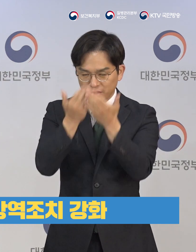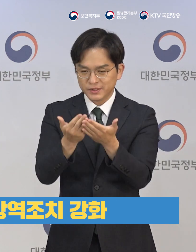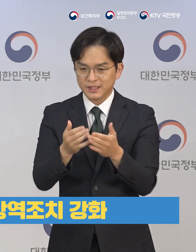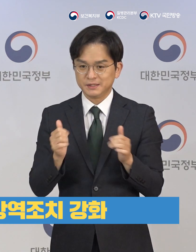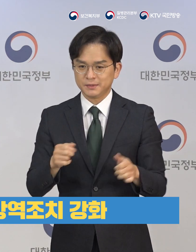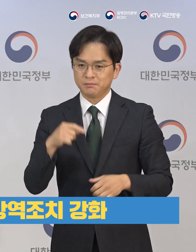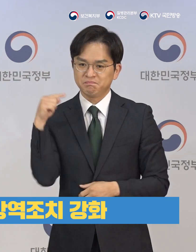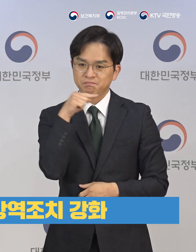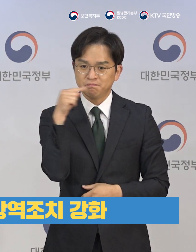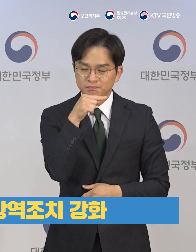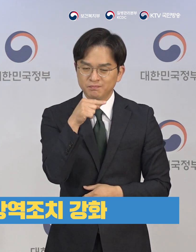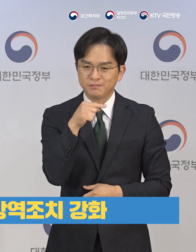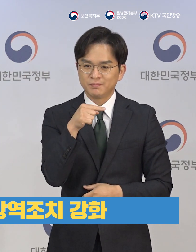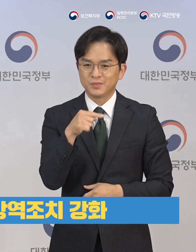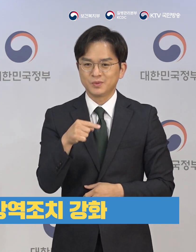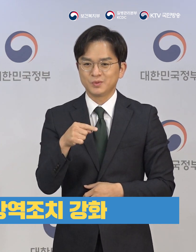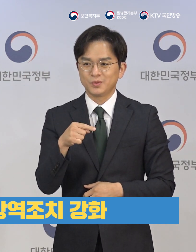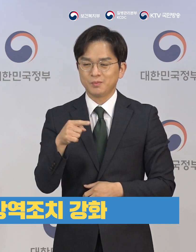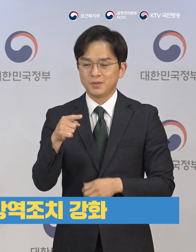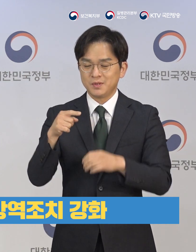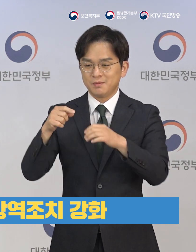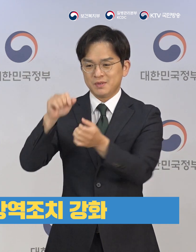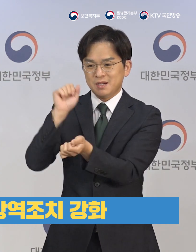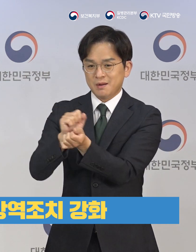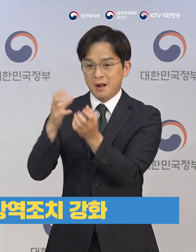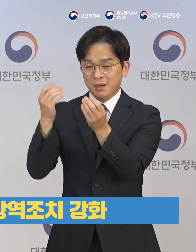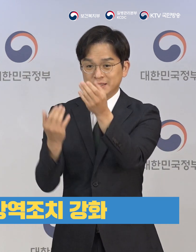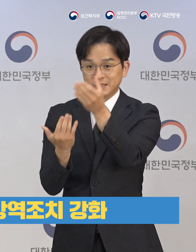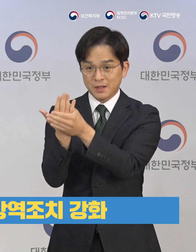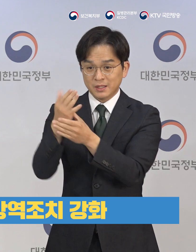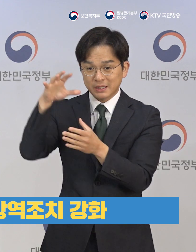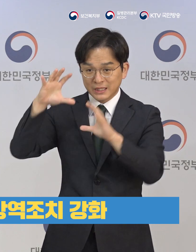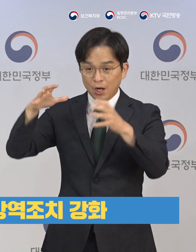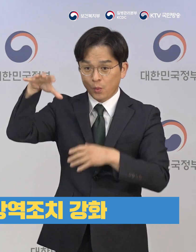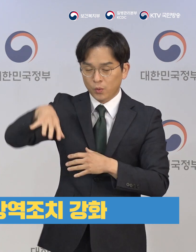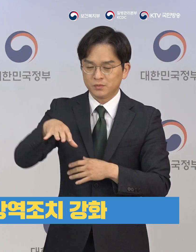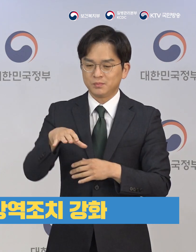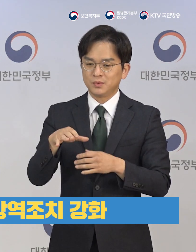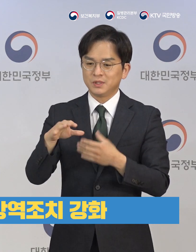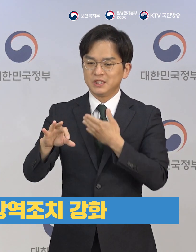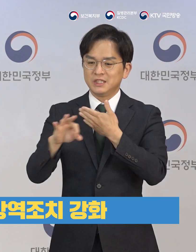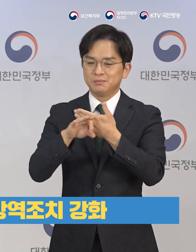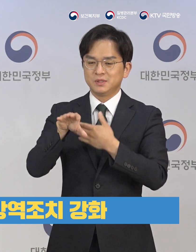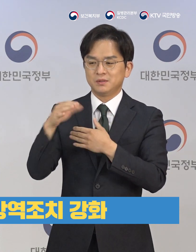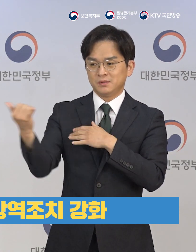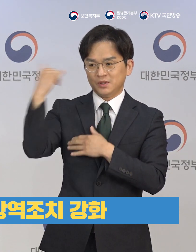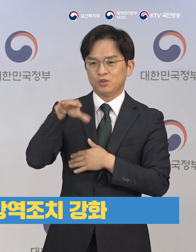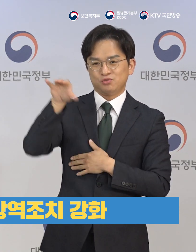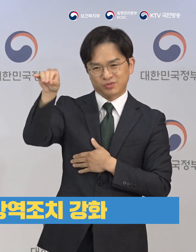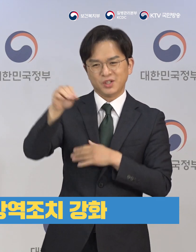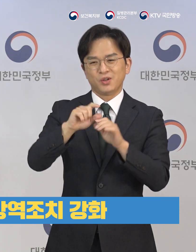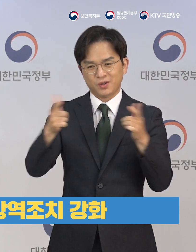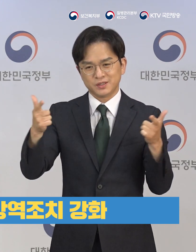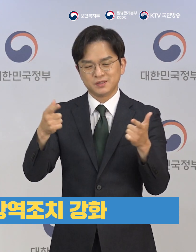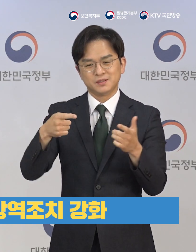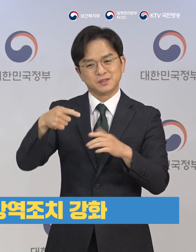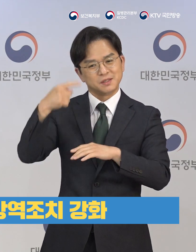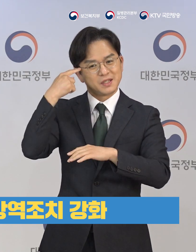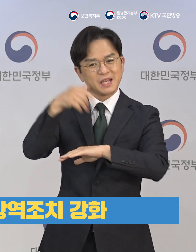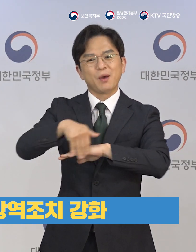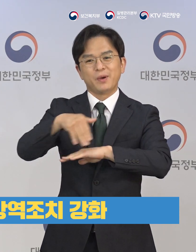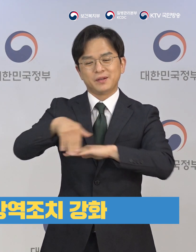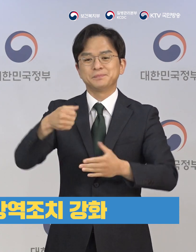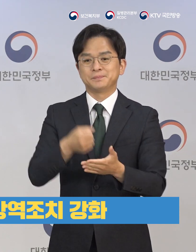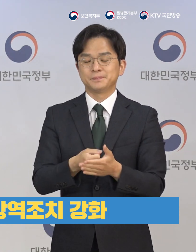엄격한 적용, 비자관리 강화, 항공편 일시 간편 등의 사전적 방역 조치를 강화하기로